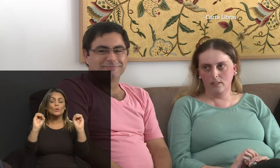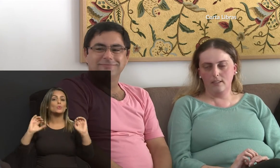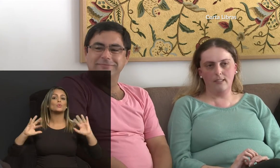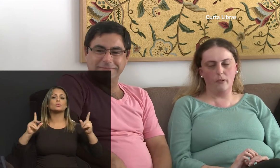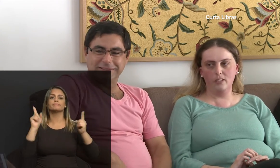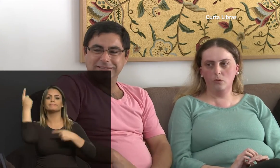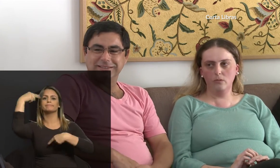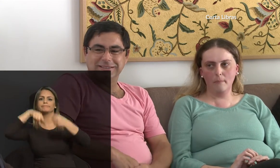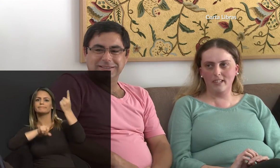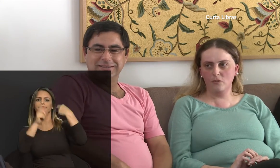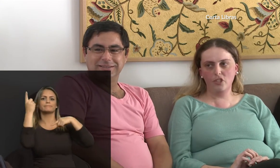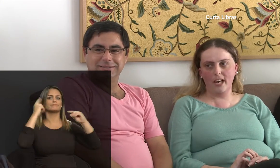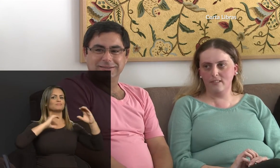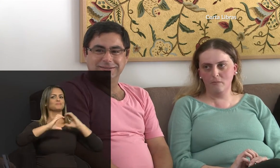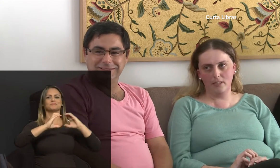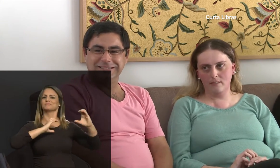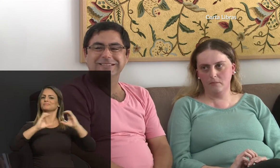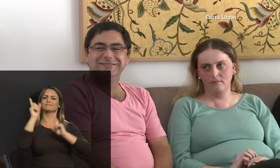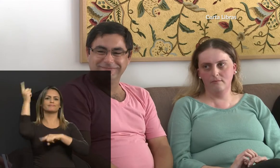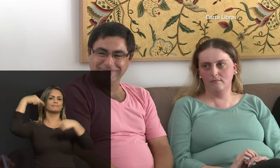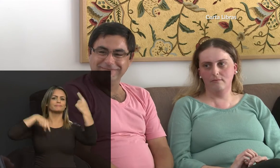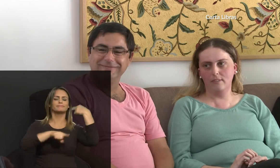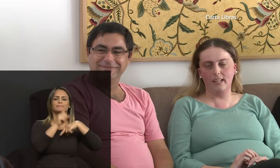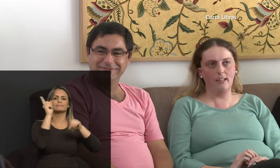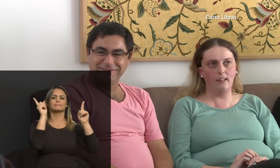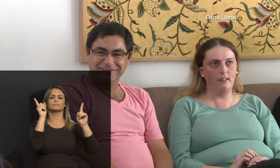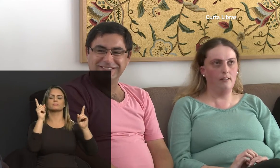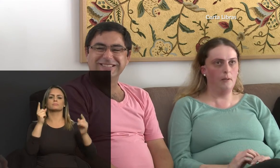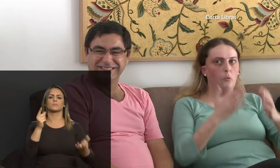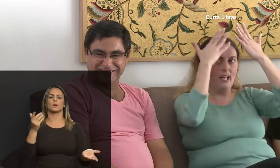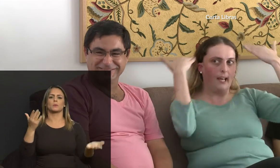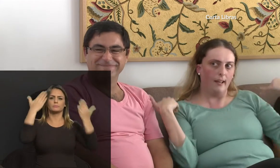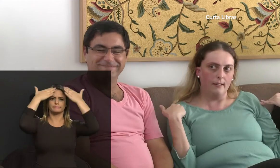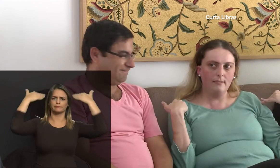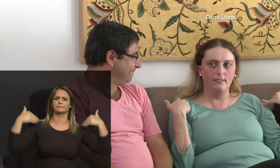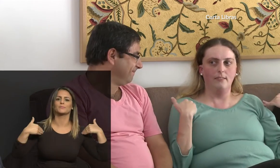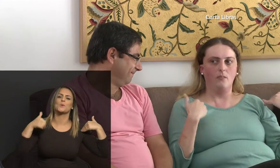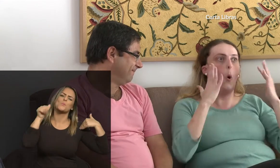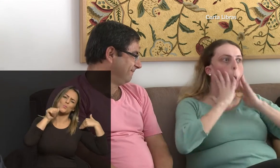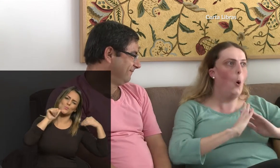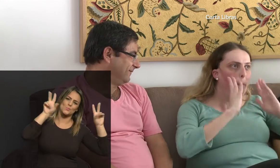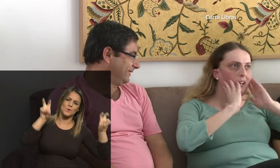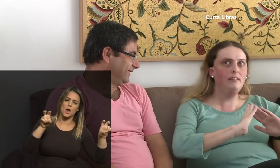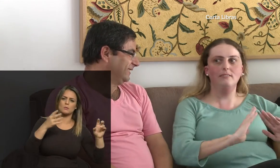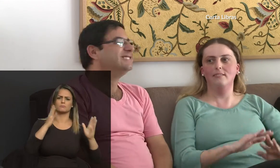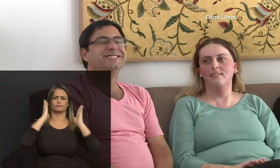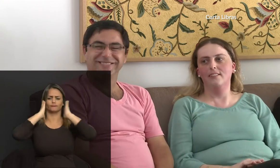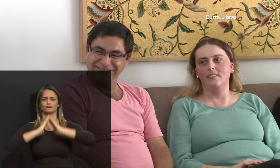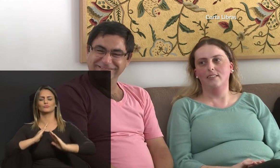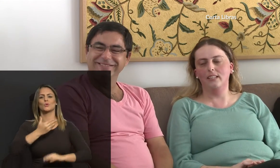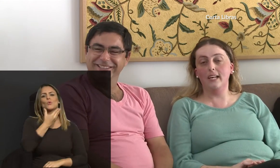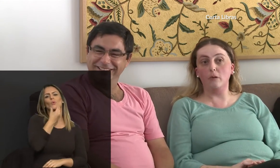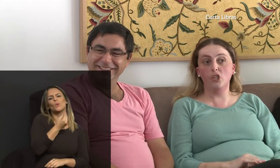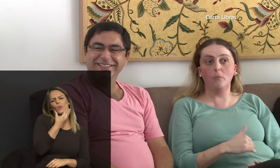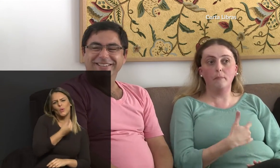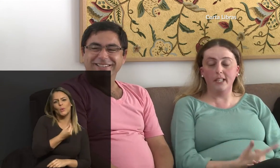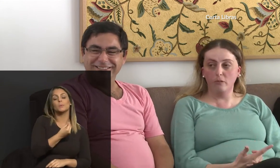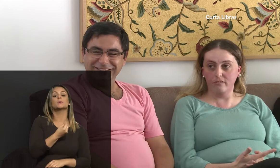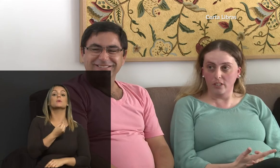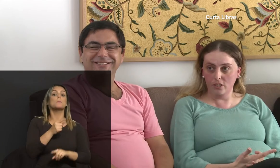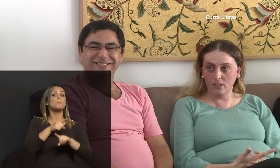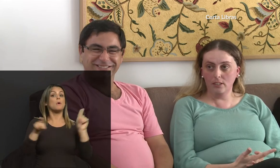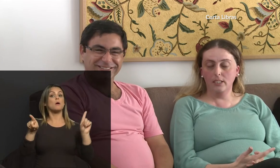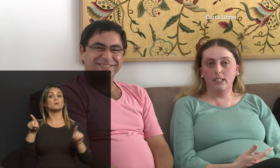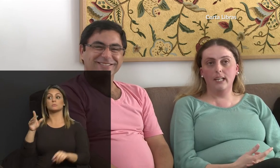Então, era tudo na base do gesto mesmo. Era mulher, homem. E aí eu tinha um